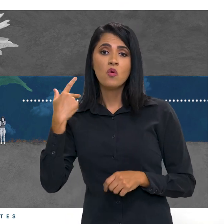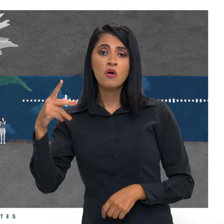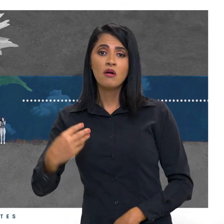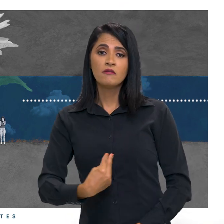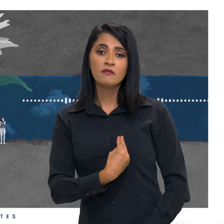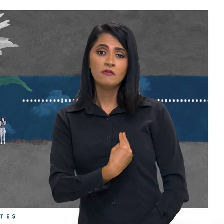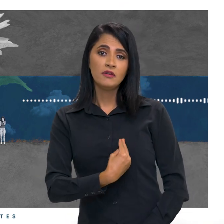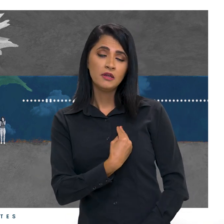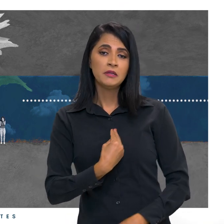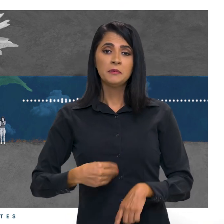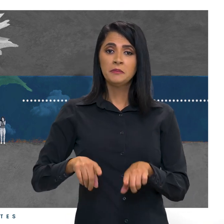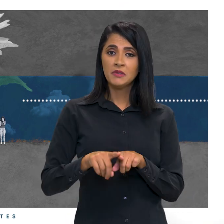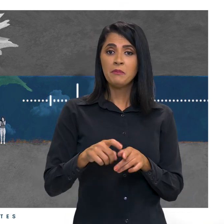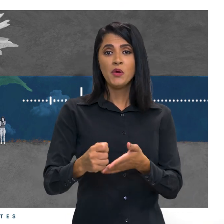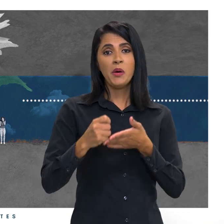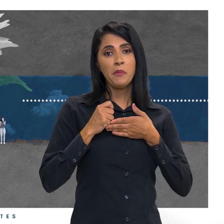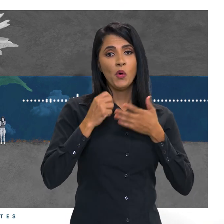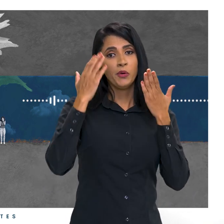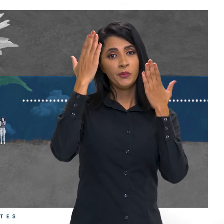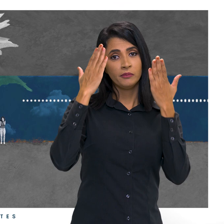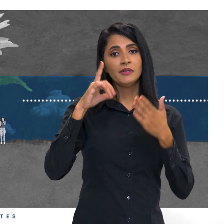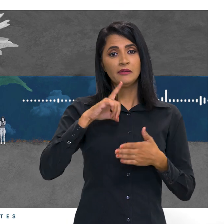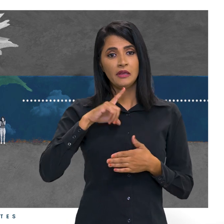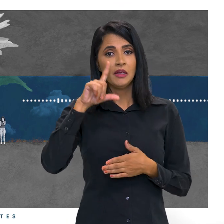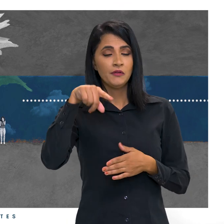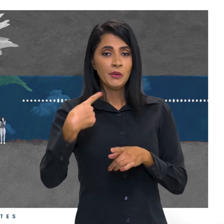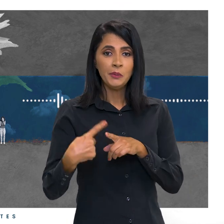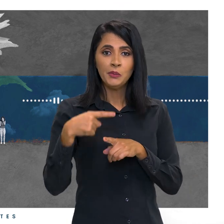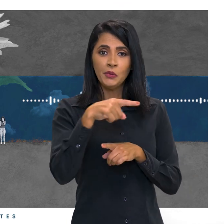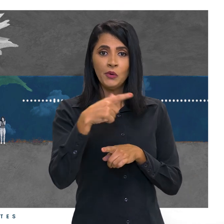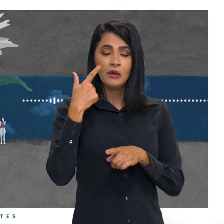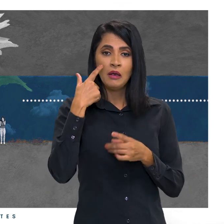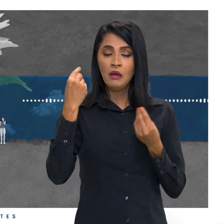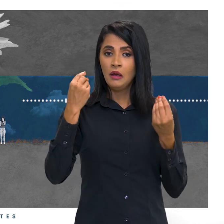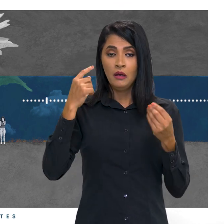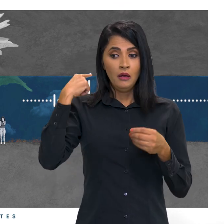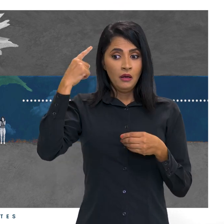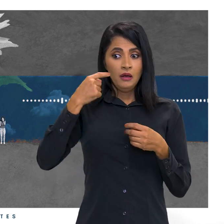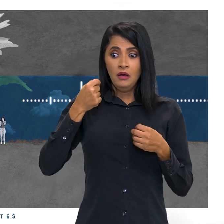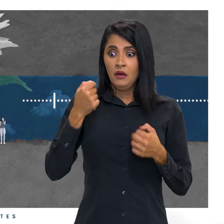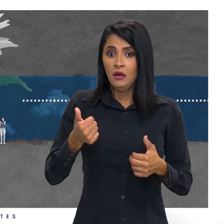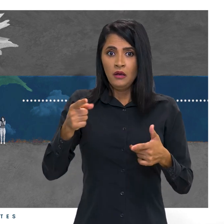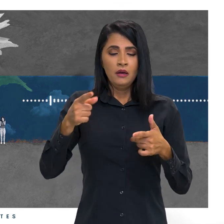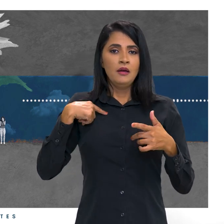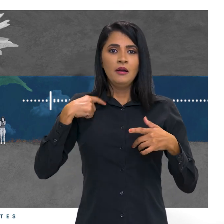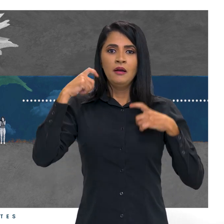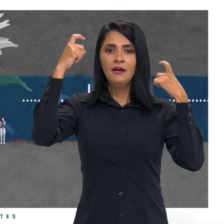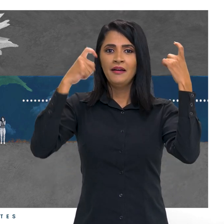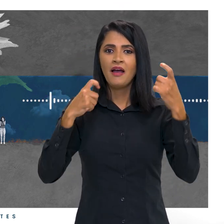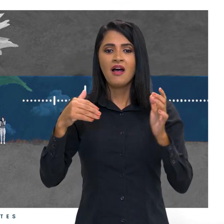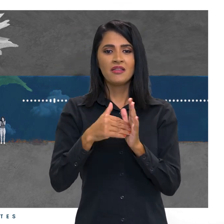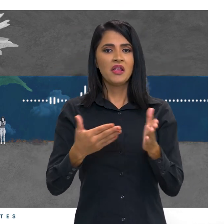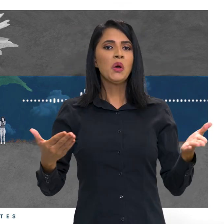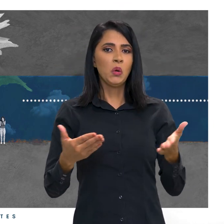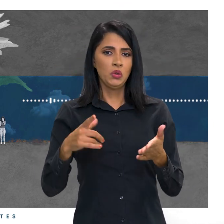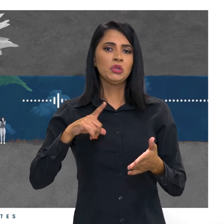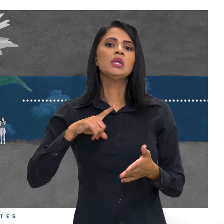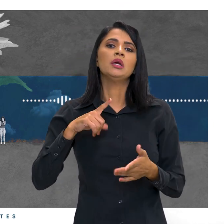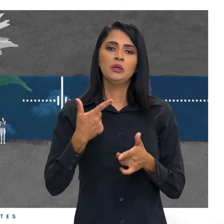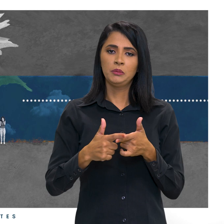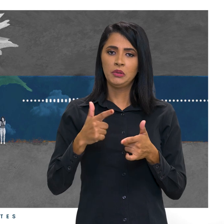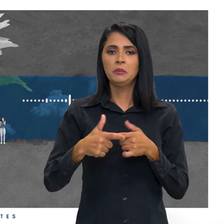Fora o apoio psicológico, porque é de surtar qualquer um essa questão. Eu, até hoje, enfrento problemas